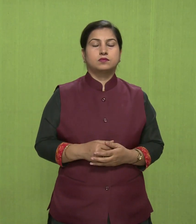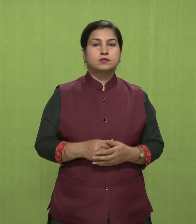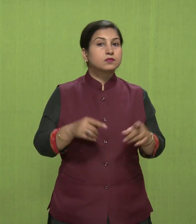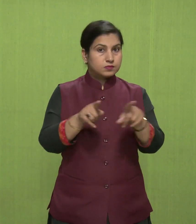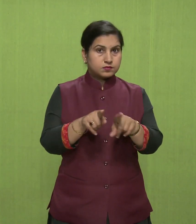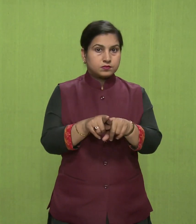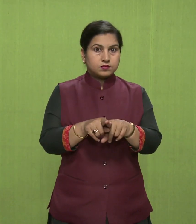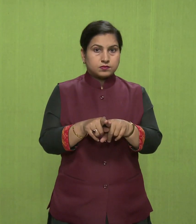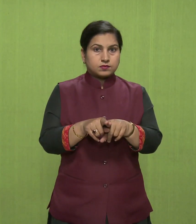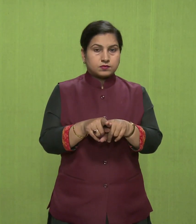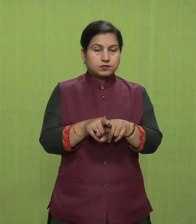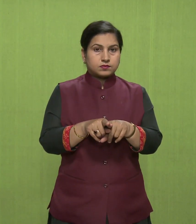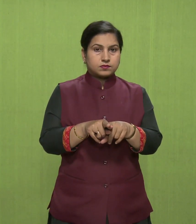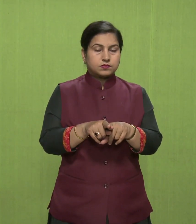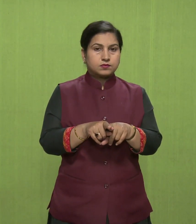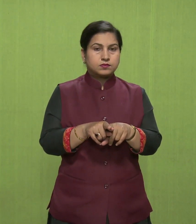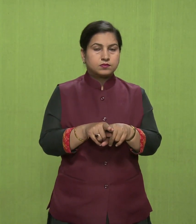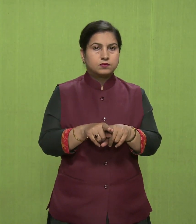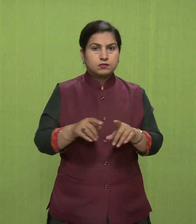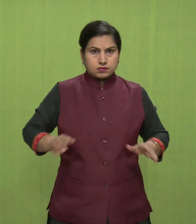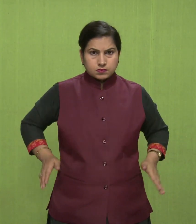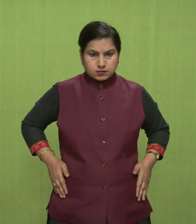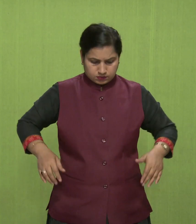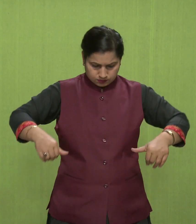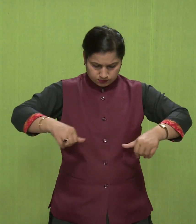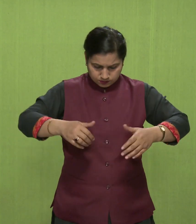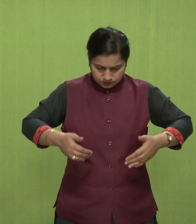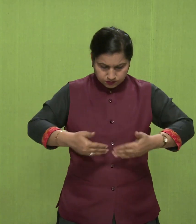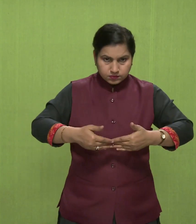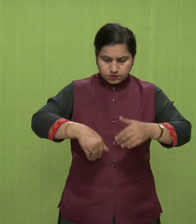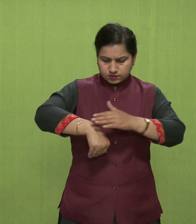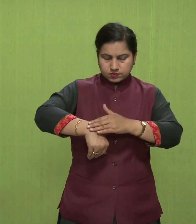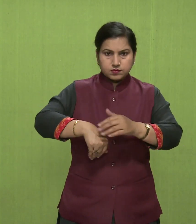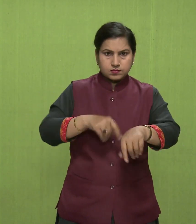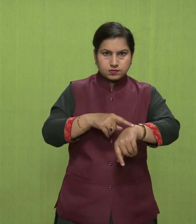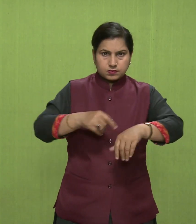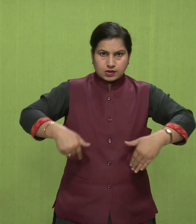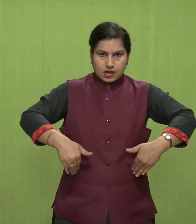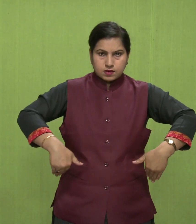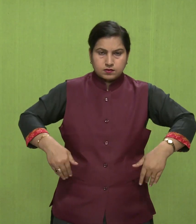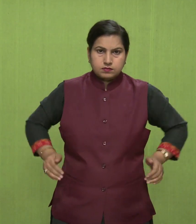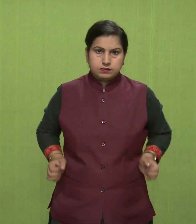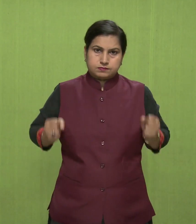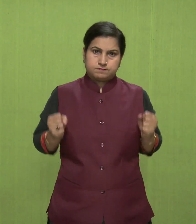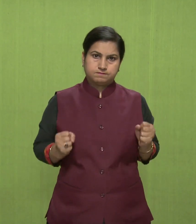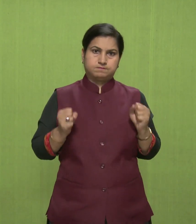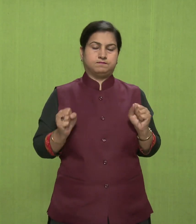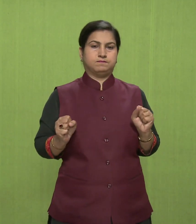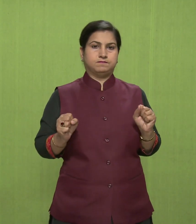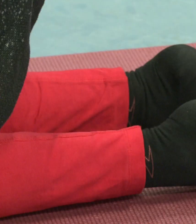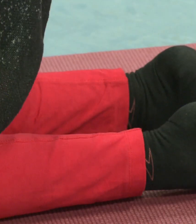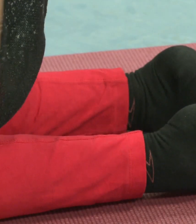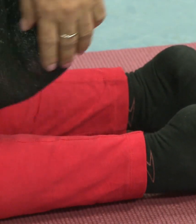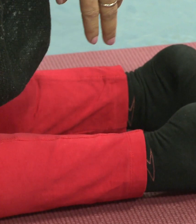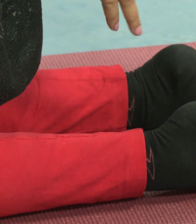और अपने एरियों के बीच में बैठेंगे, हमारा जो बड़ा अंगुठा